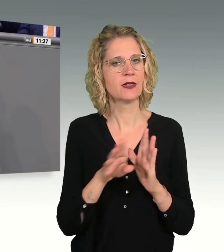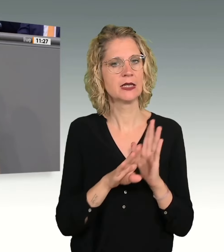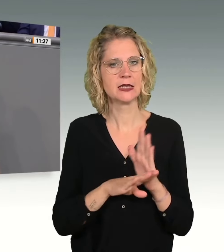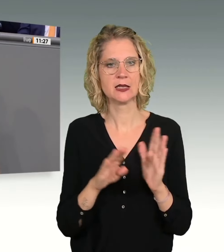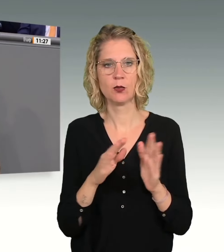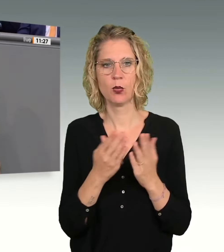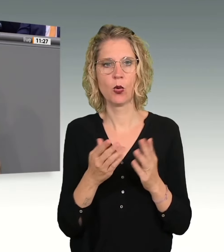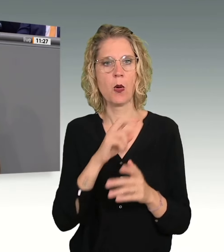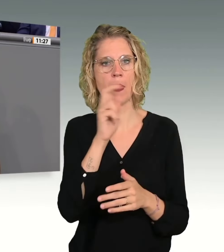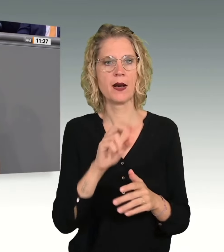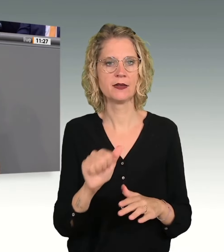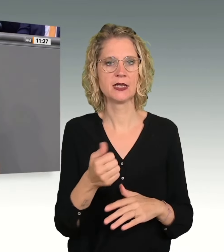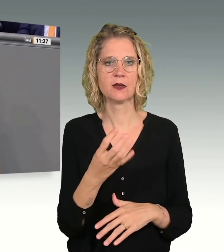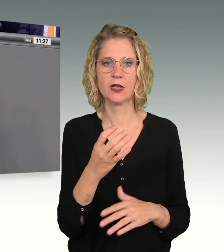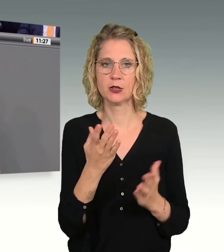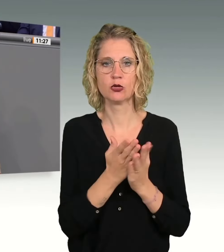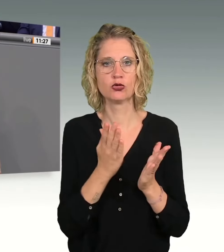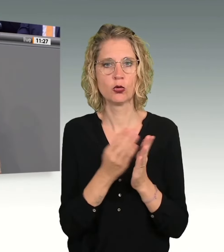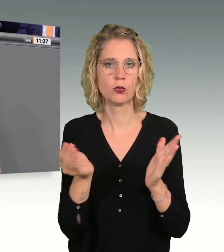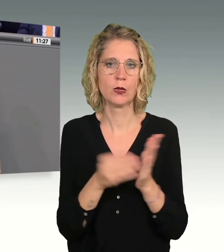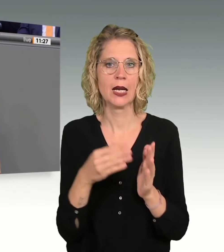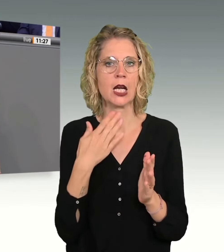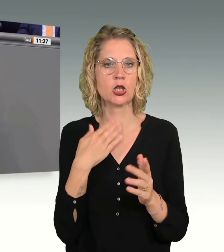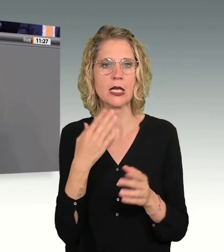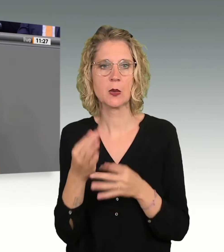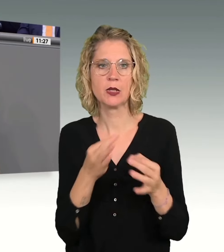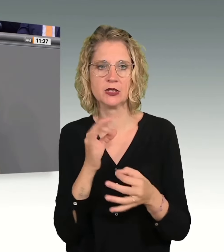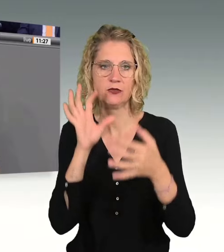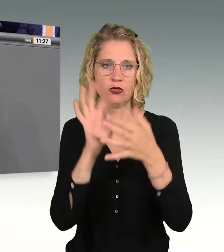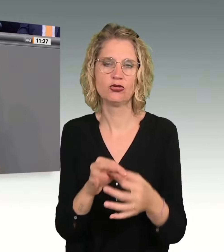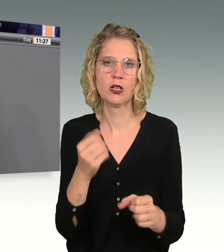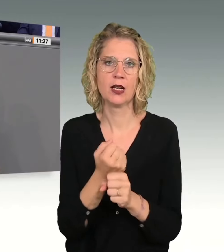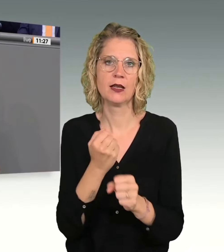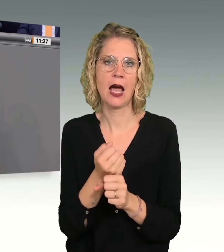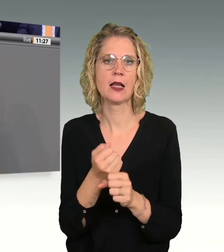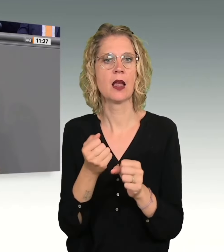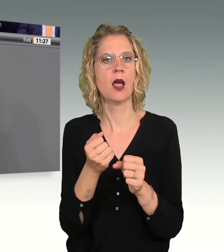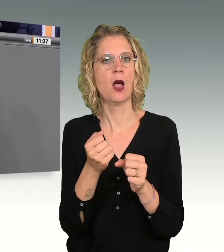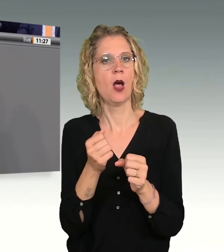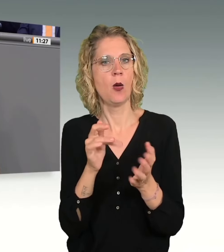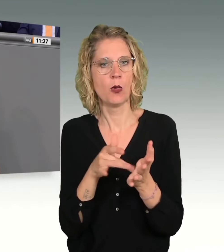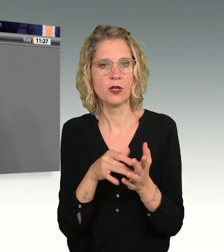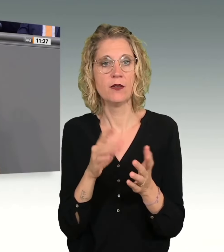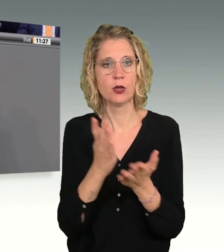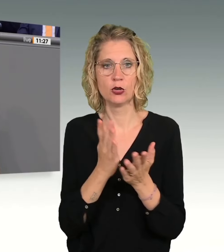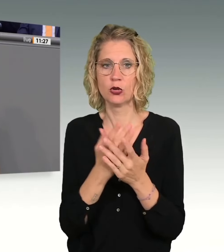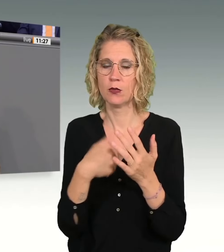menschenverachteten Beweggründe aufgenommen worden, um den Gewalttaten gegen Frauen besser Rechnung zu tragen.